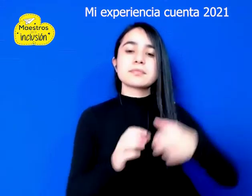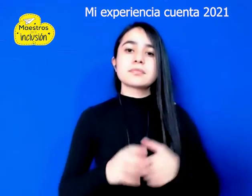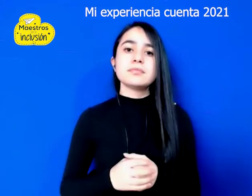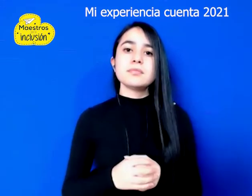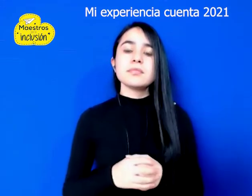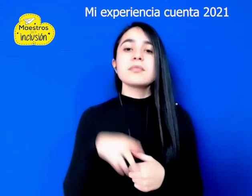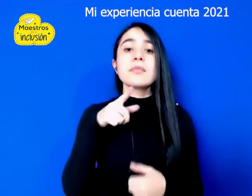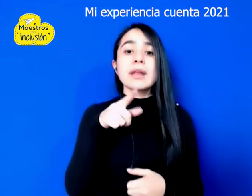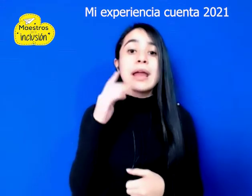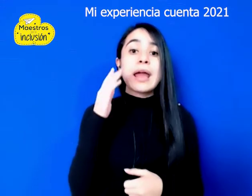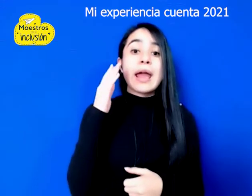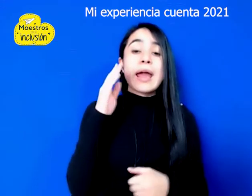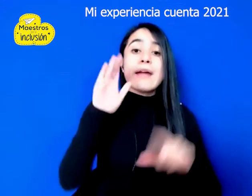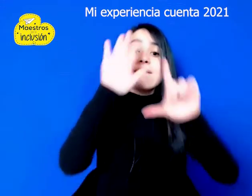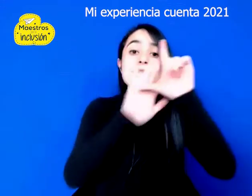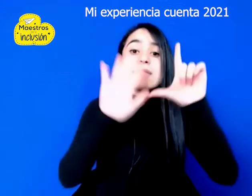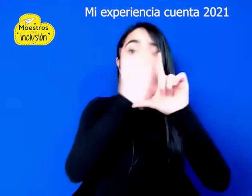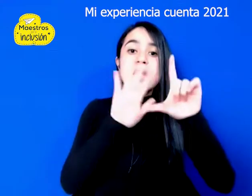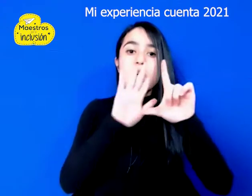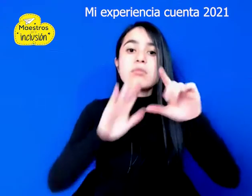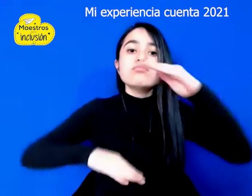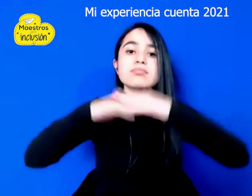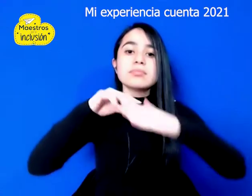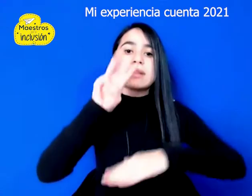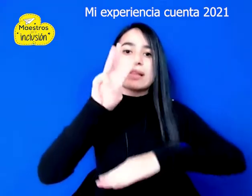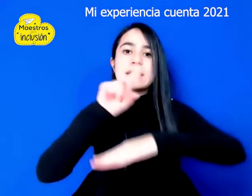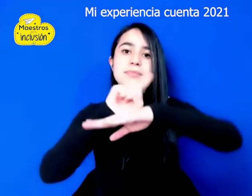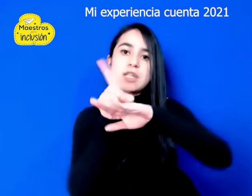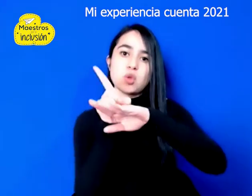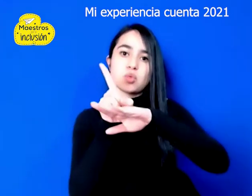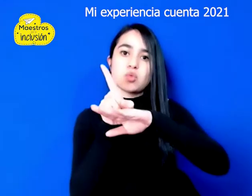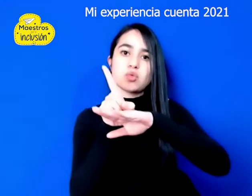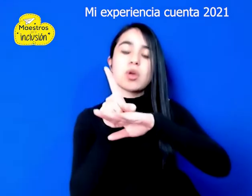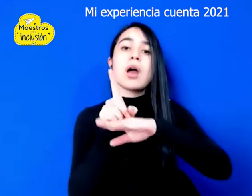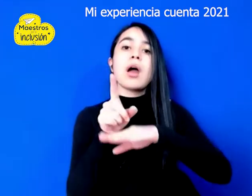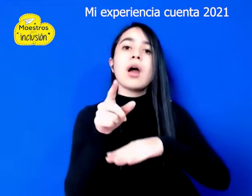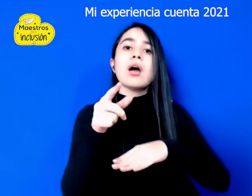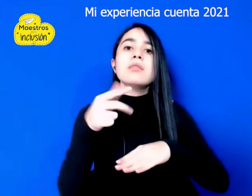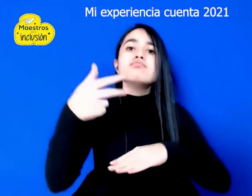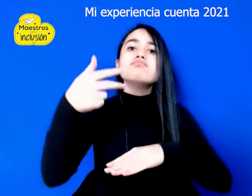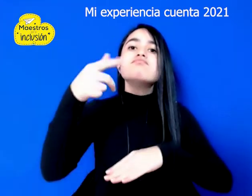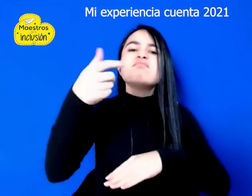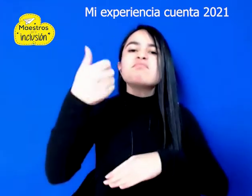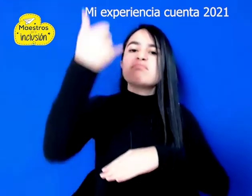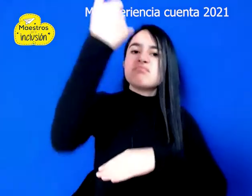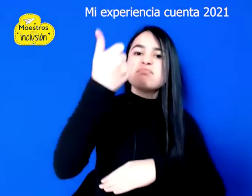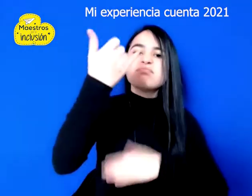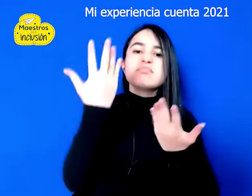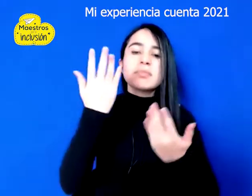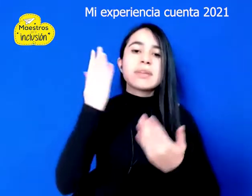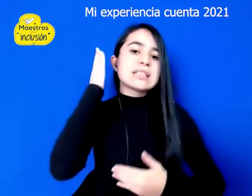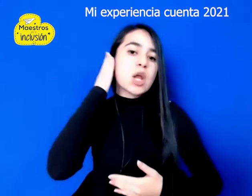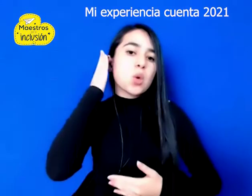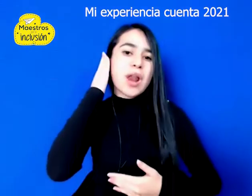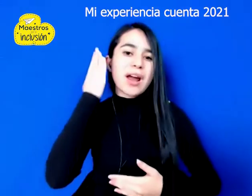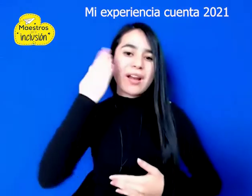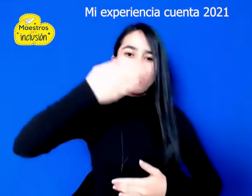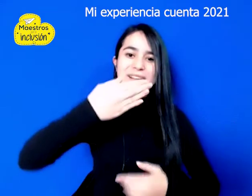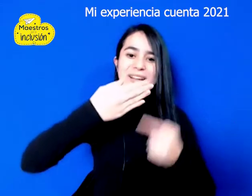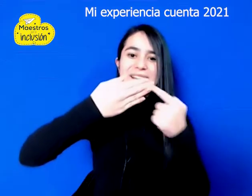Segundo, preparar un video de hasta tres minutos donde se vea su rostro grabado de manera horizontal con la cámara de la parte de atrás del